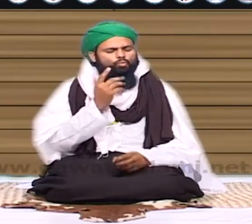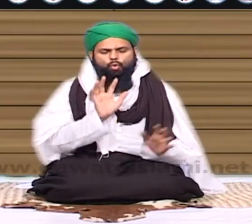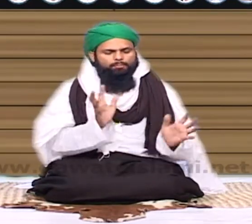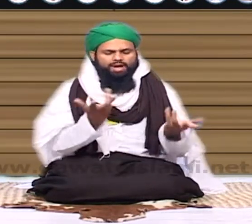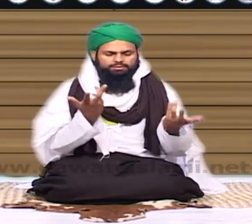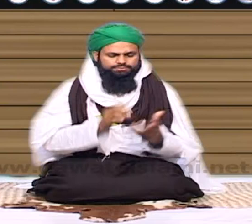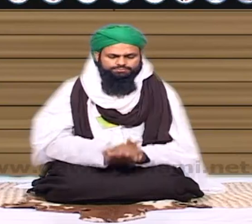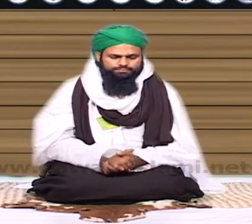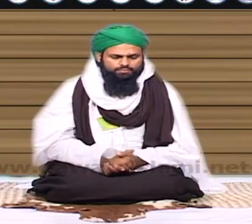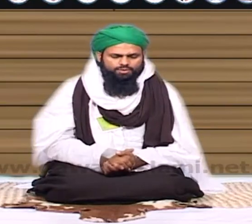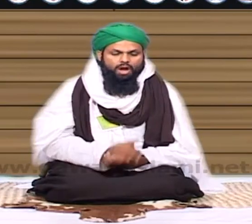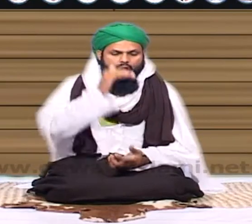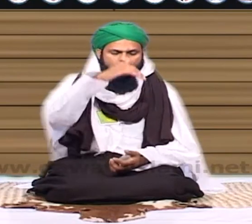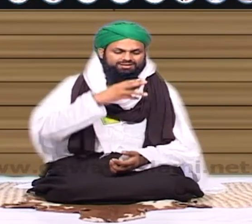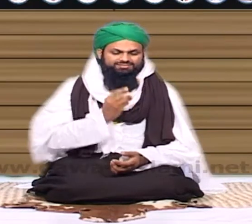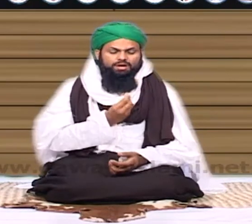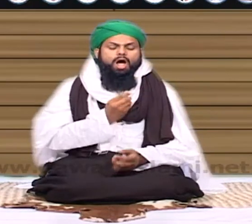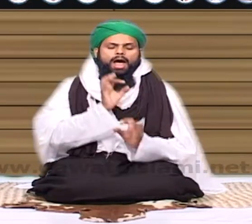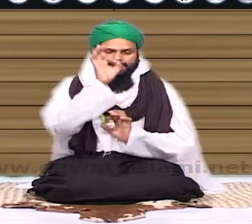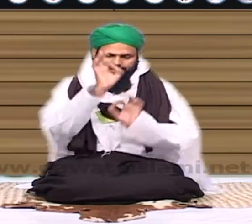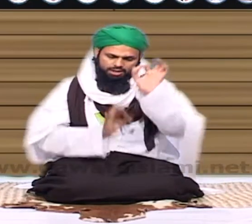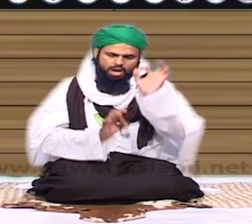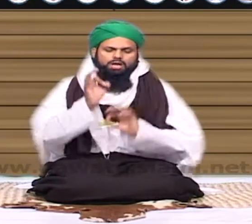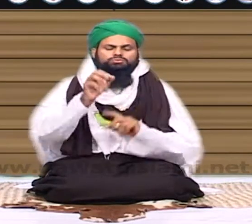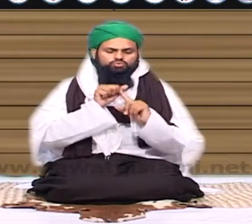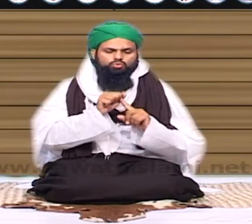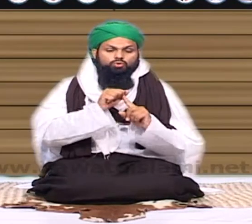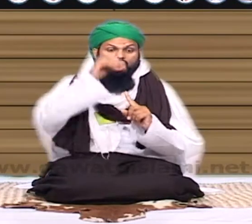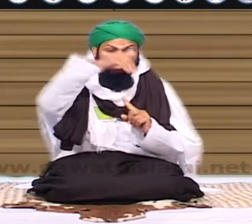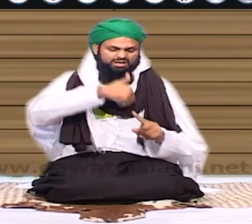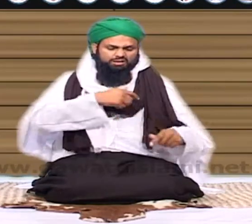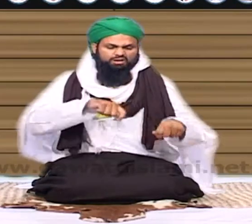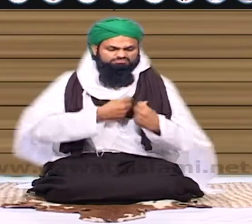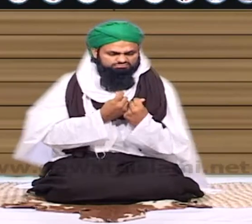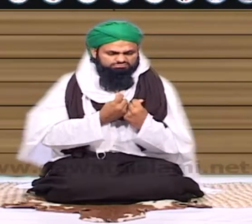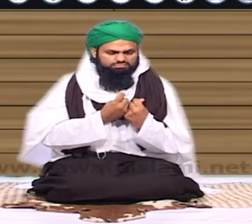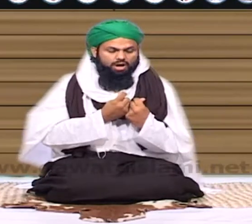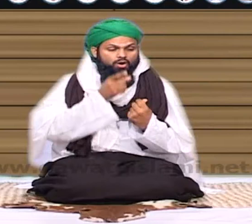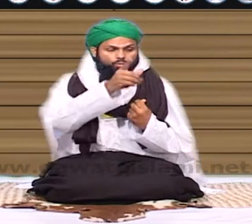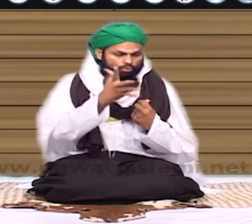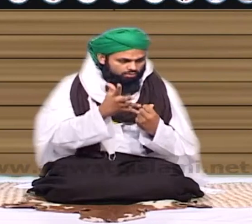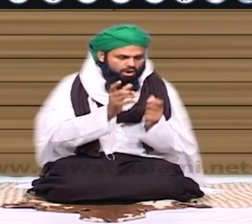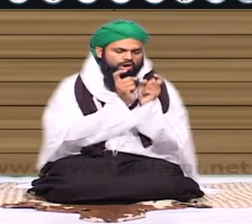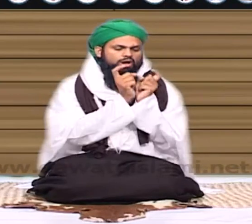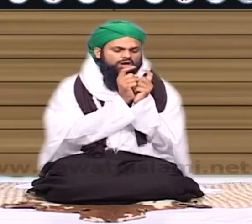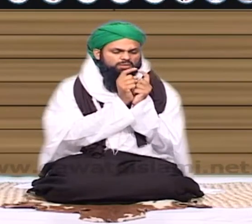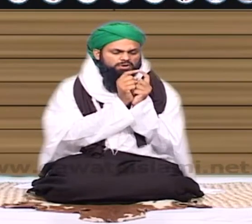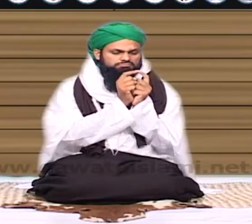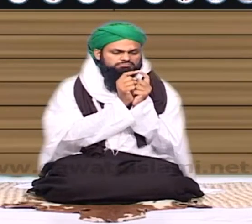دکھتا ہے تو ایسی بات زبان پر دھائی چون جائے جس سے اگلے کا دل دکھے اور پیچھے سے کریں تو غیبت کہلائے